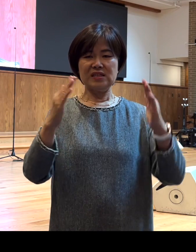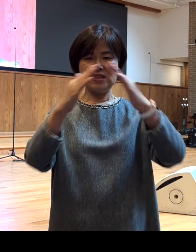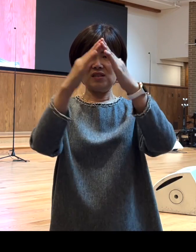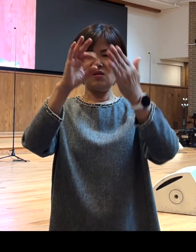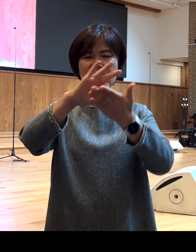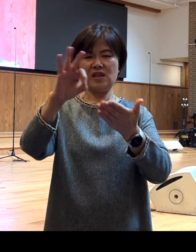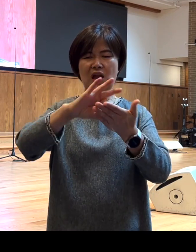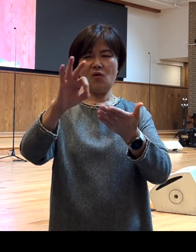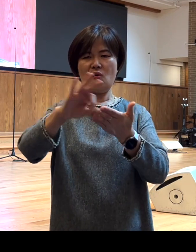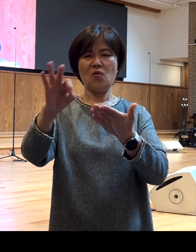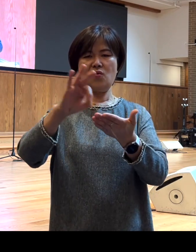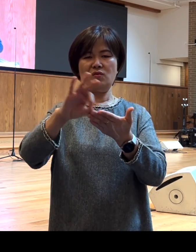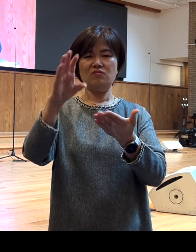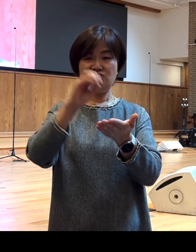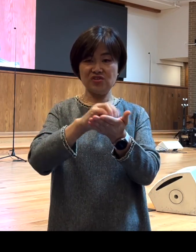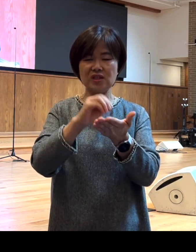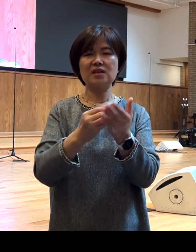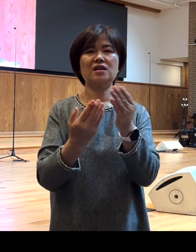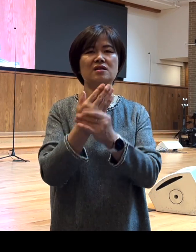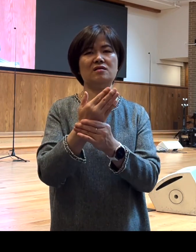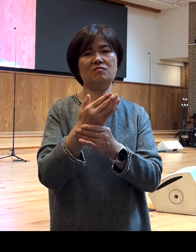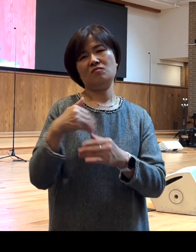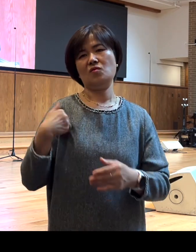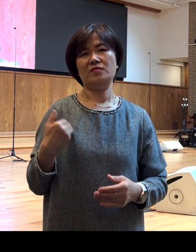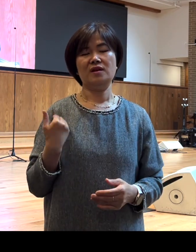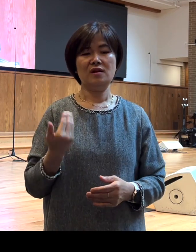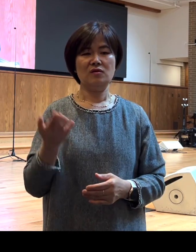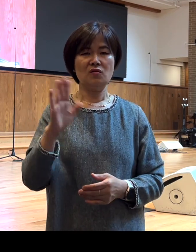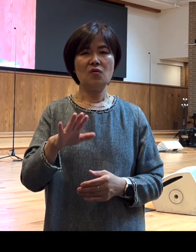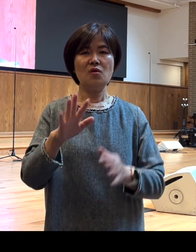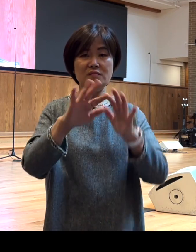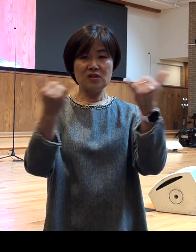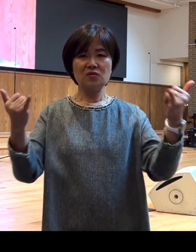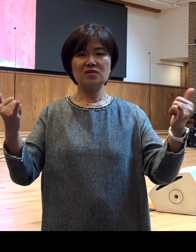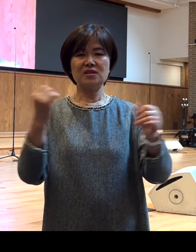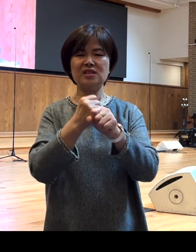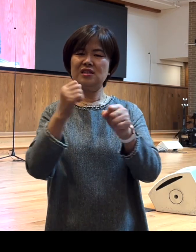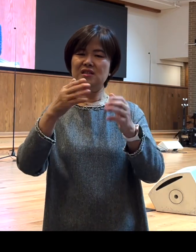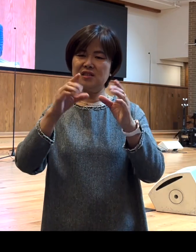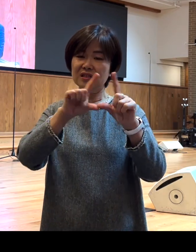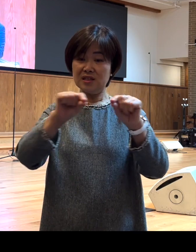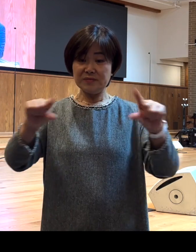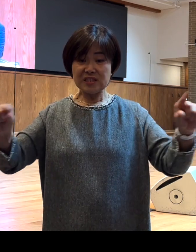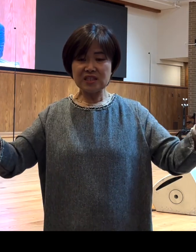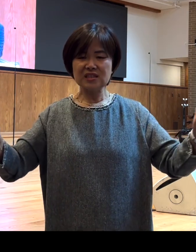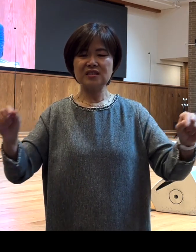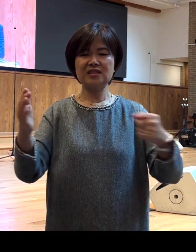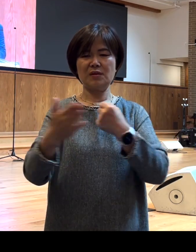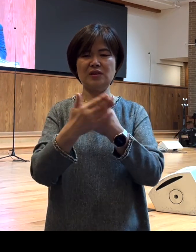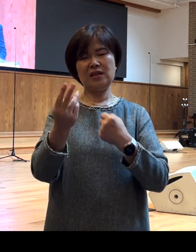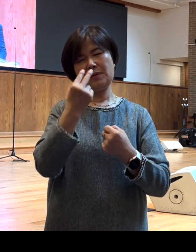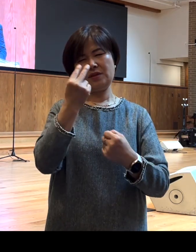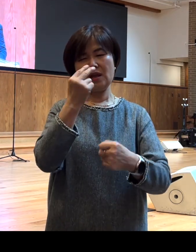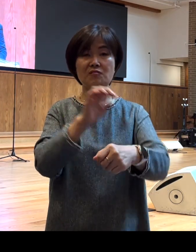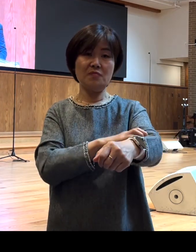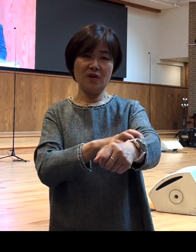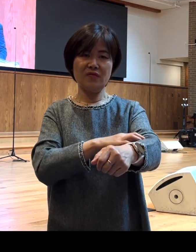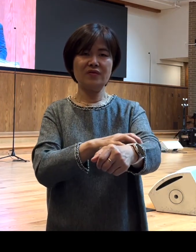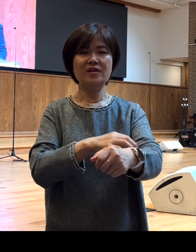어떤 문제들이 생길 수도 있습니다 어떤 그런 민족적인 음식들 때문에 불편함을 겪을 수 있어요 하지만